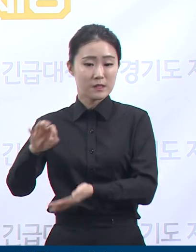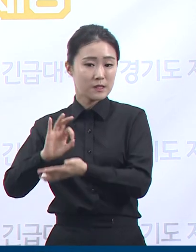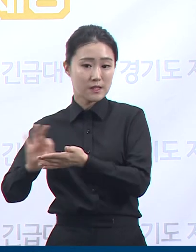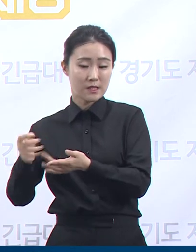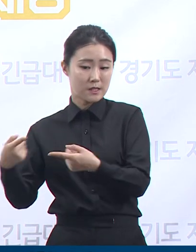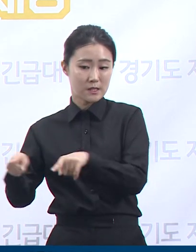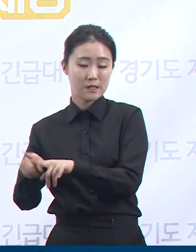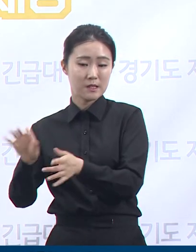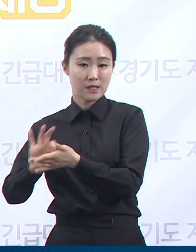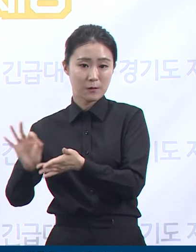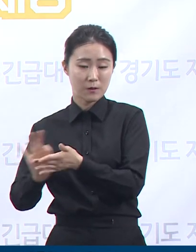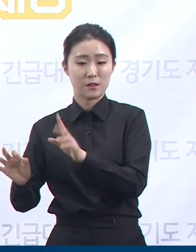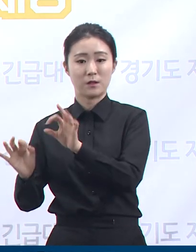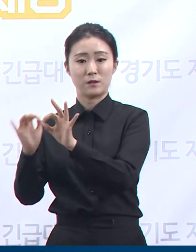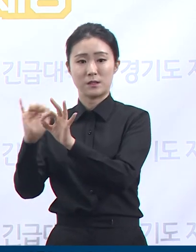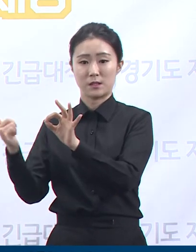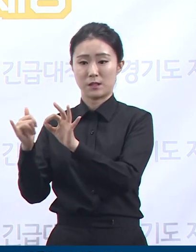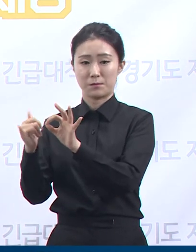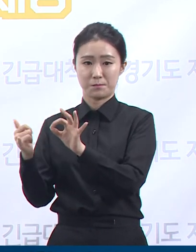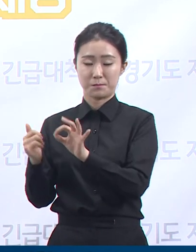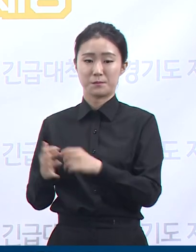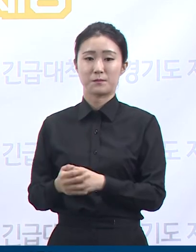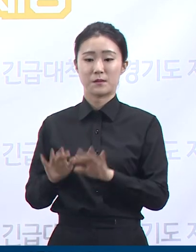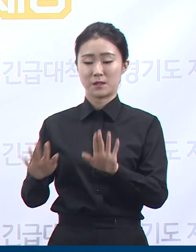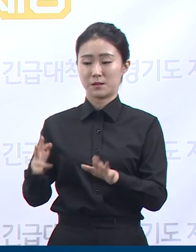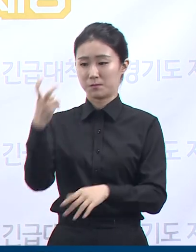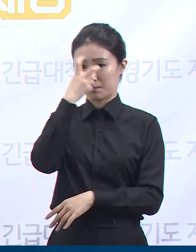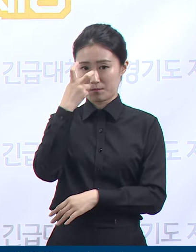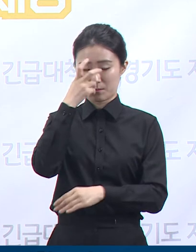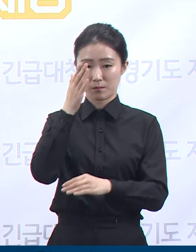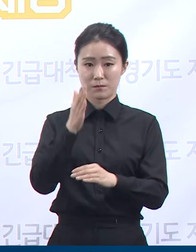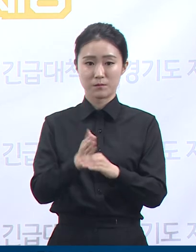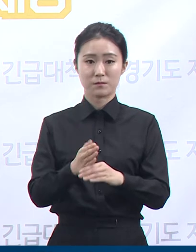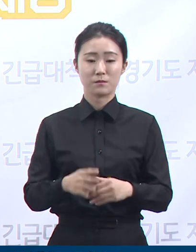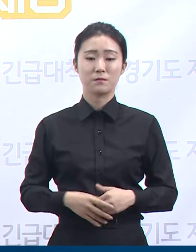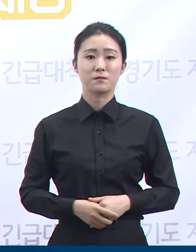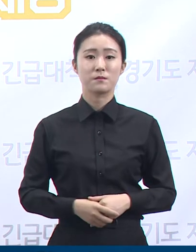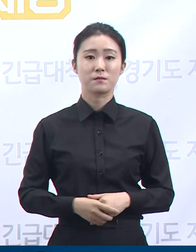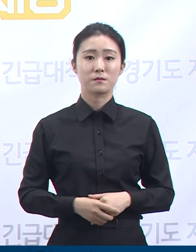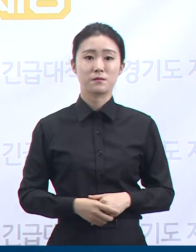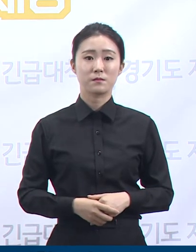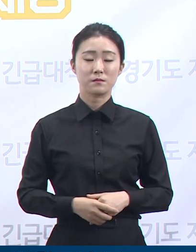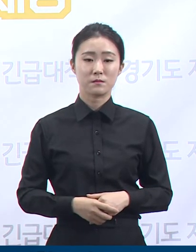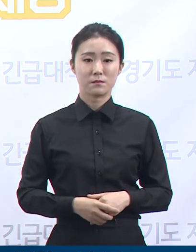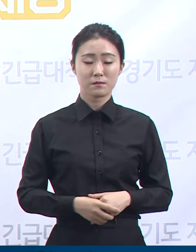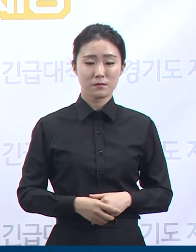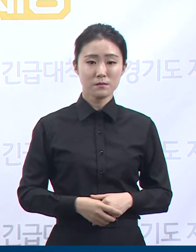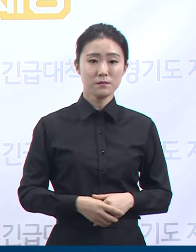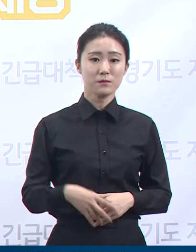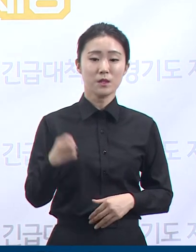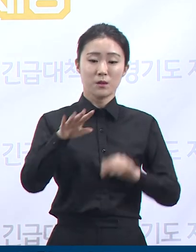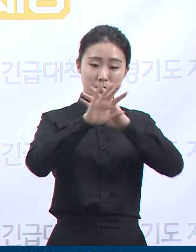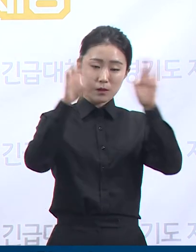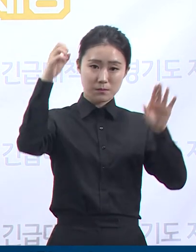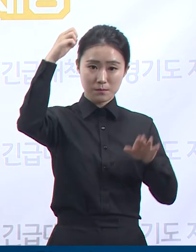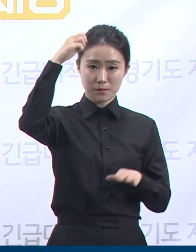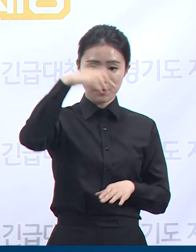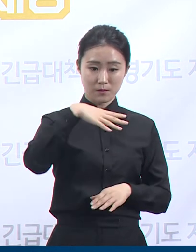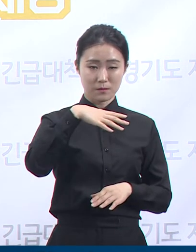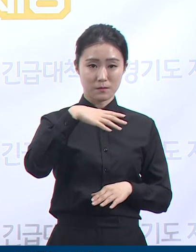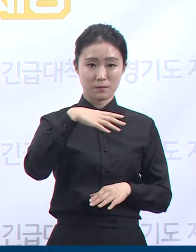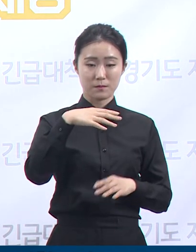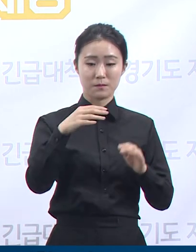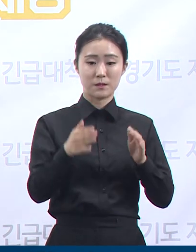대해서는 자가격리 조치하였습니다. 다른 확진자는 광명시 거주자로 7월 5일 발열, 오한 등 증상 발현 후